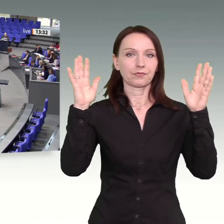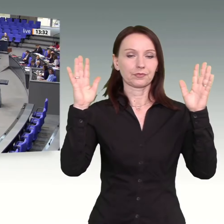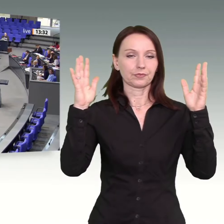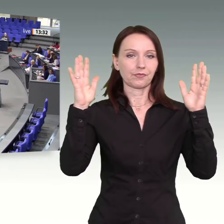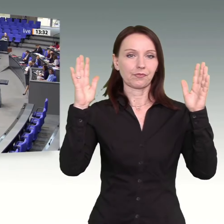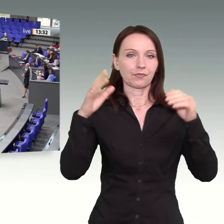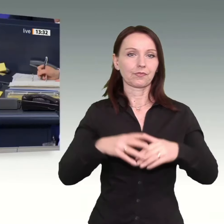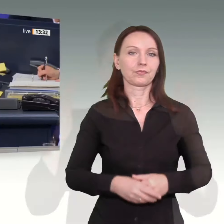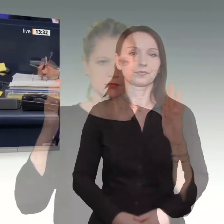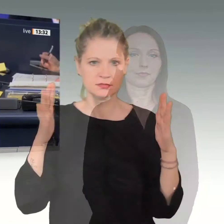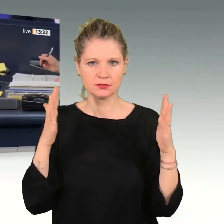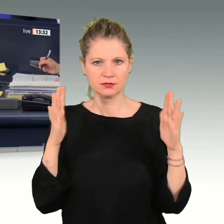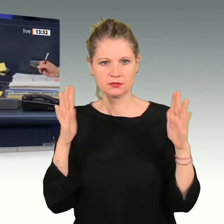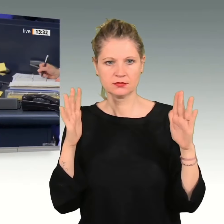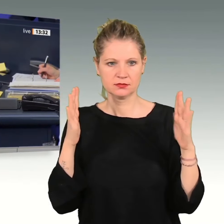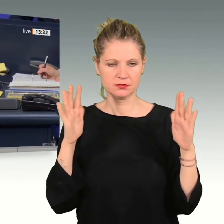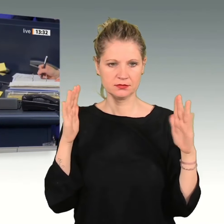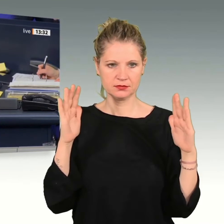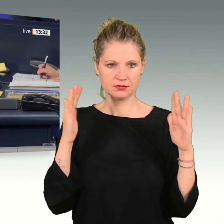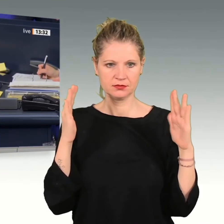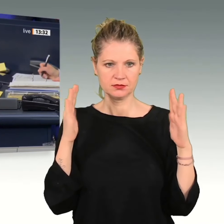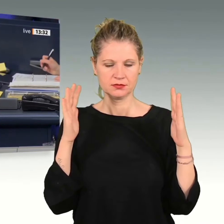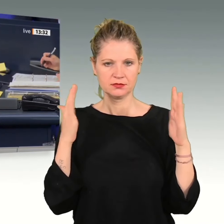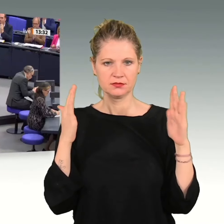Jetzt hat Katrin Henneberger das Wort für Bündnis 90 die Köln.